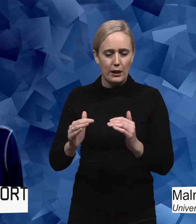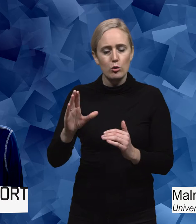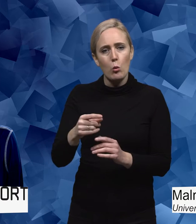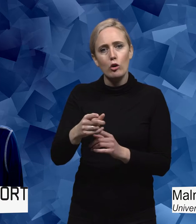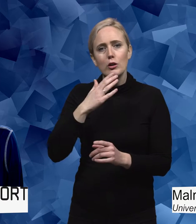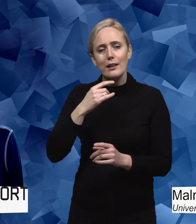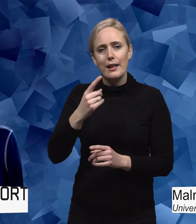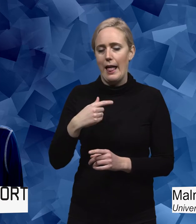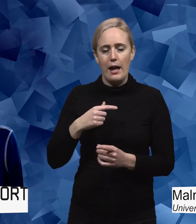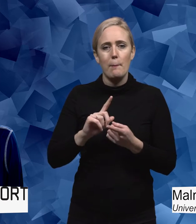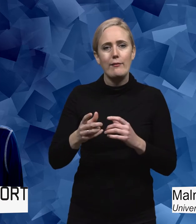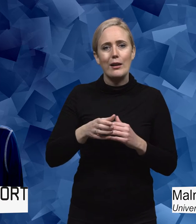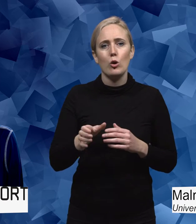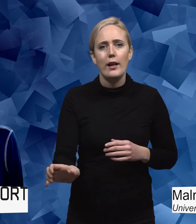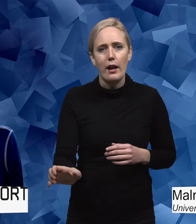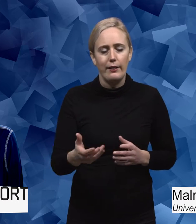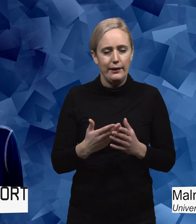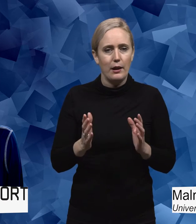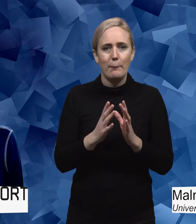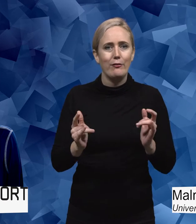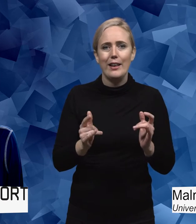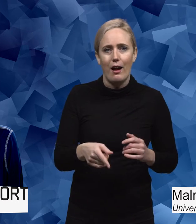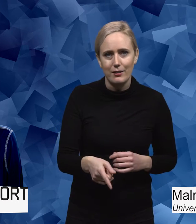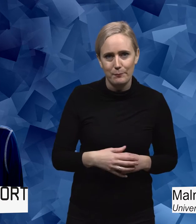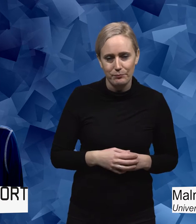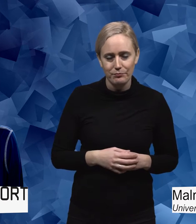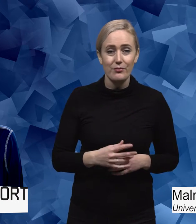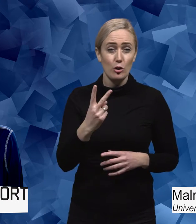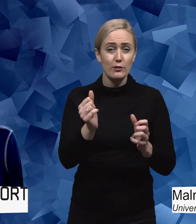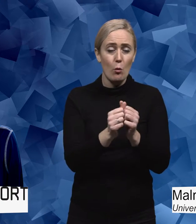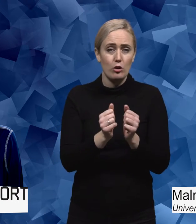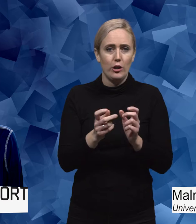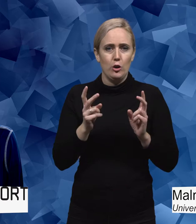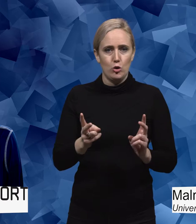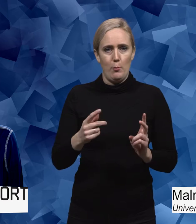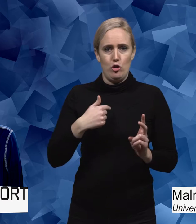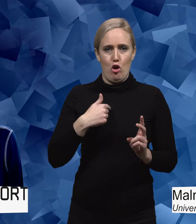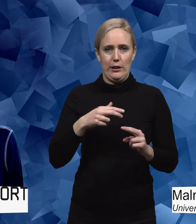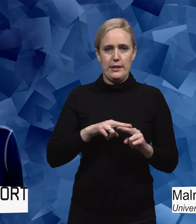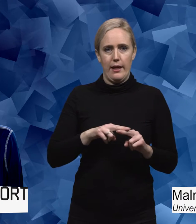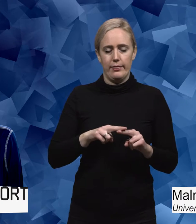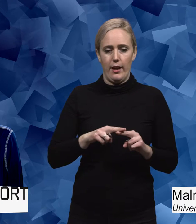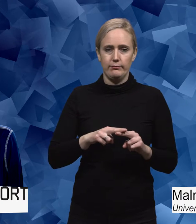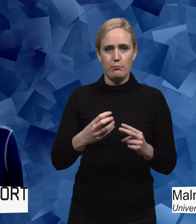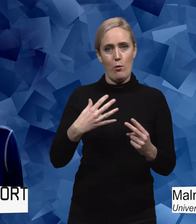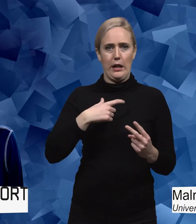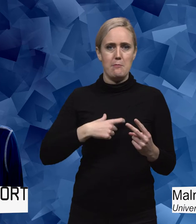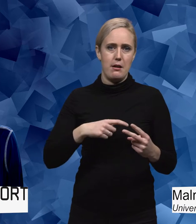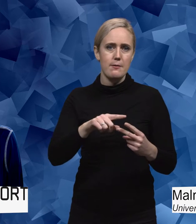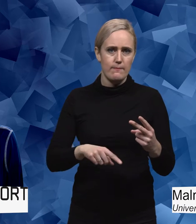istället för befriade. Så det var väl det, två saker som fastnade efter avhandlingen. Och jag började